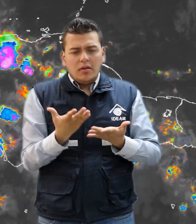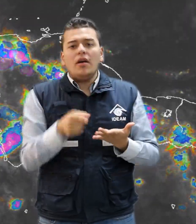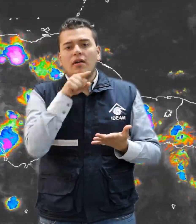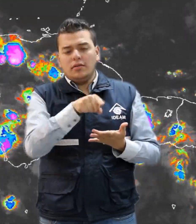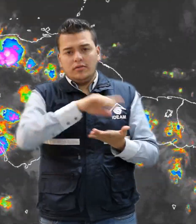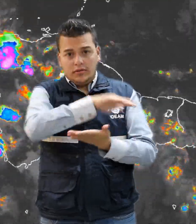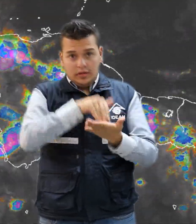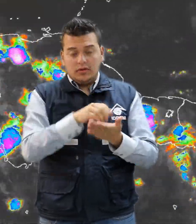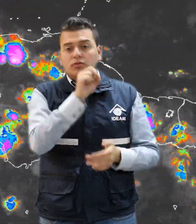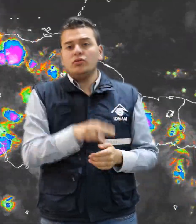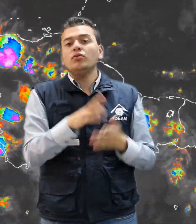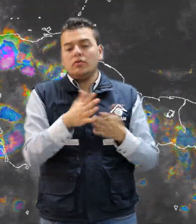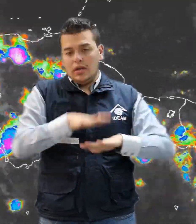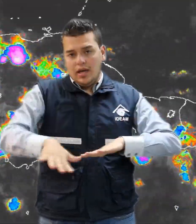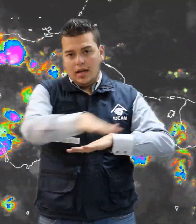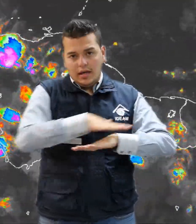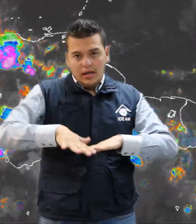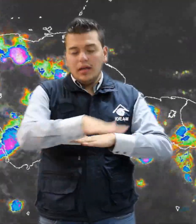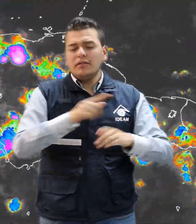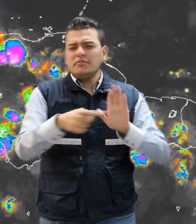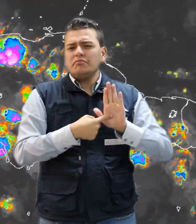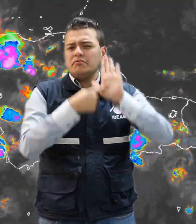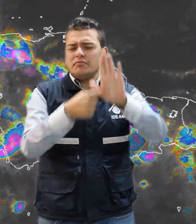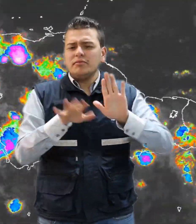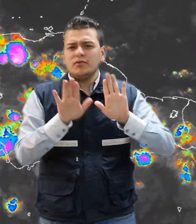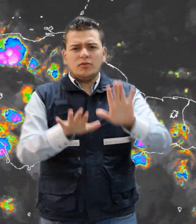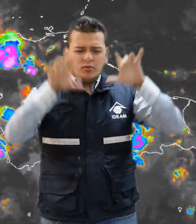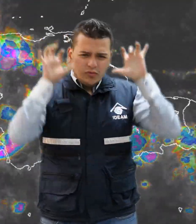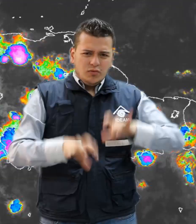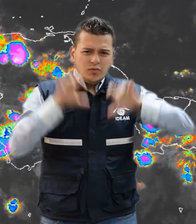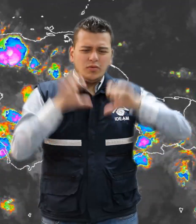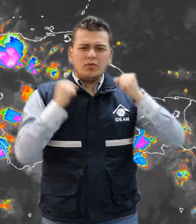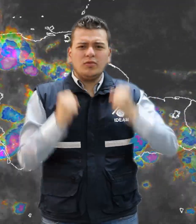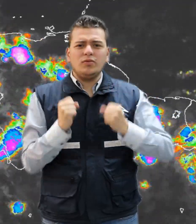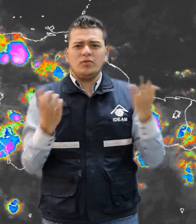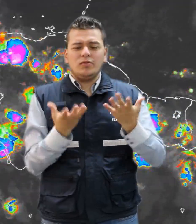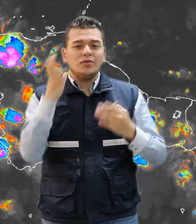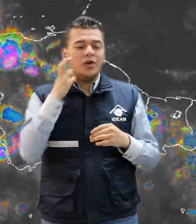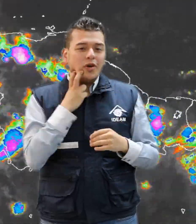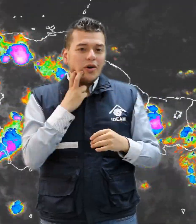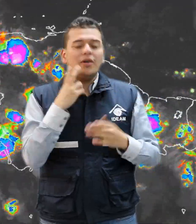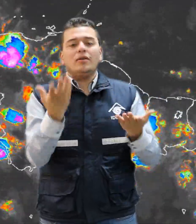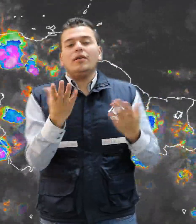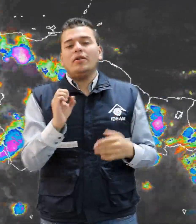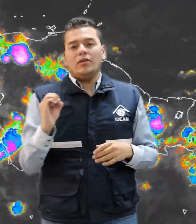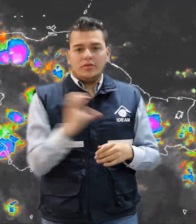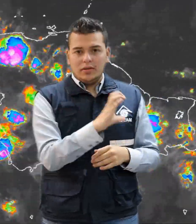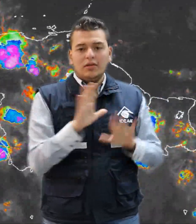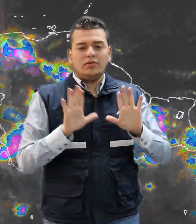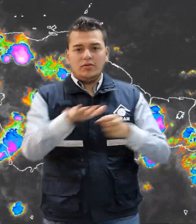el centro y sur de la región. También se presentaron fuertes lluvias en sectores del departamento de Chocó, hacia el occidente del